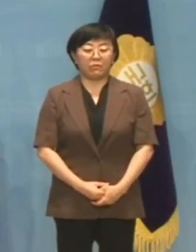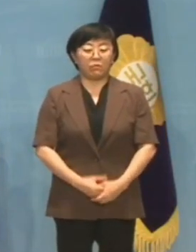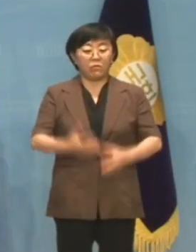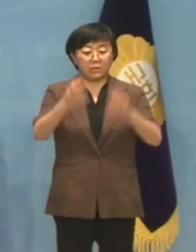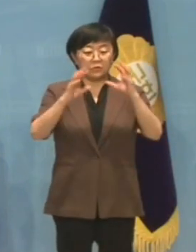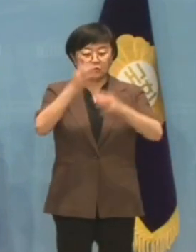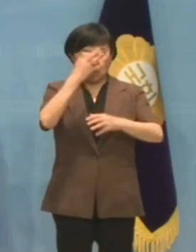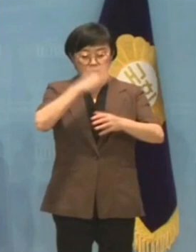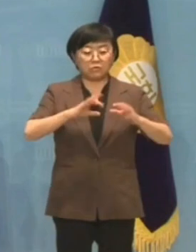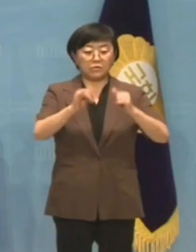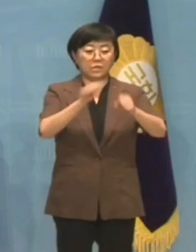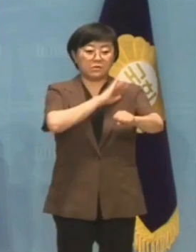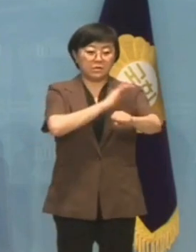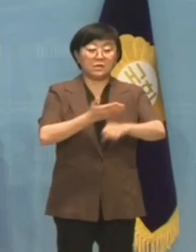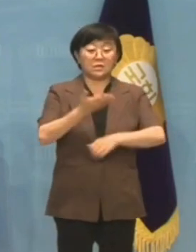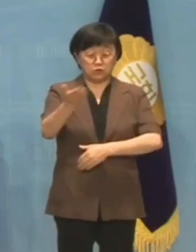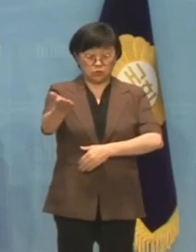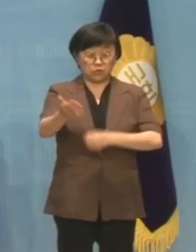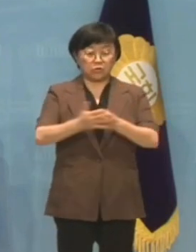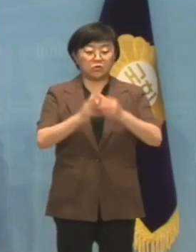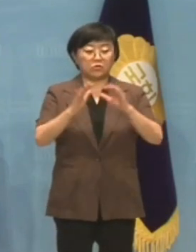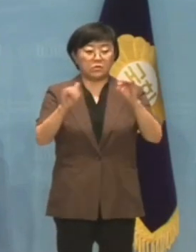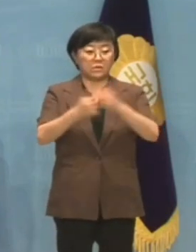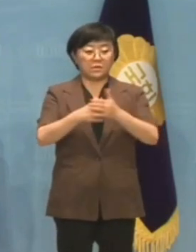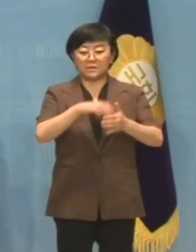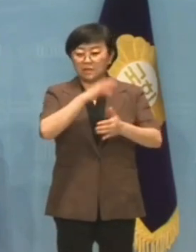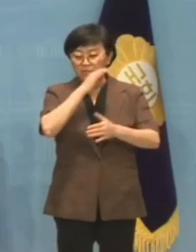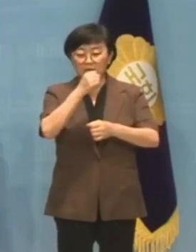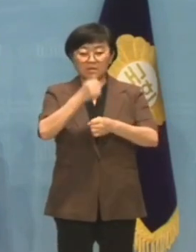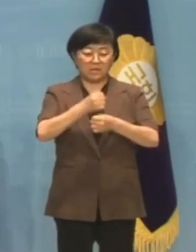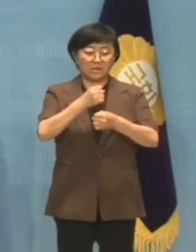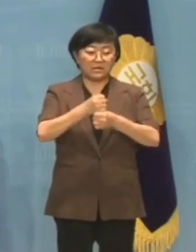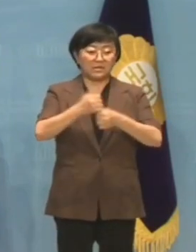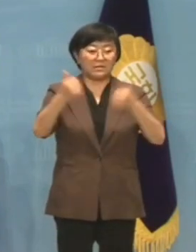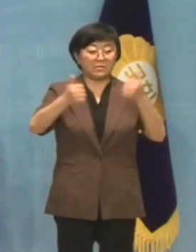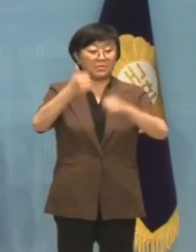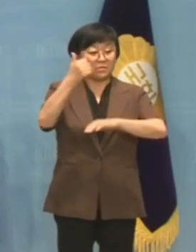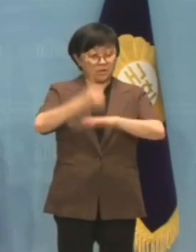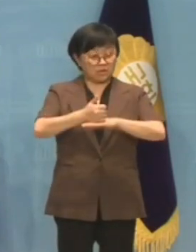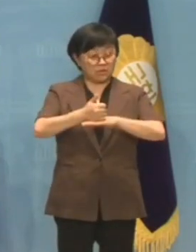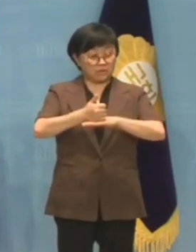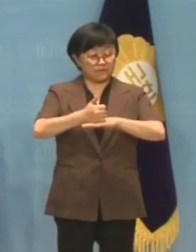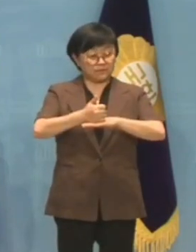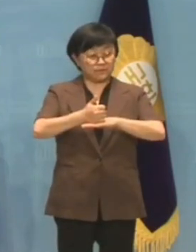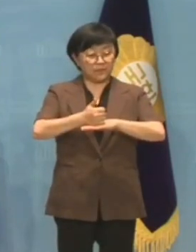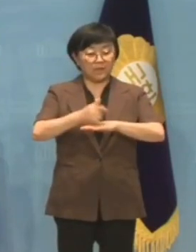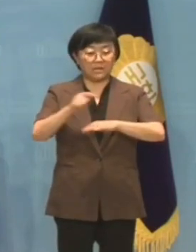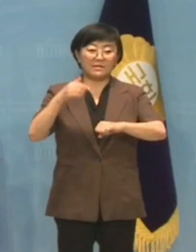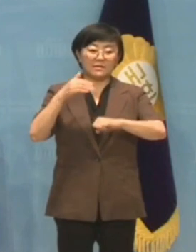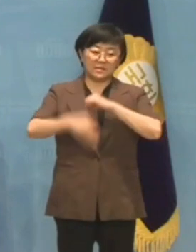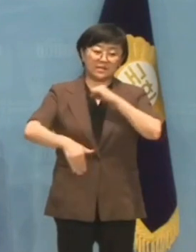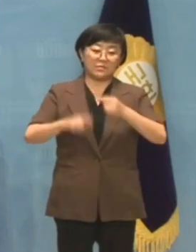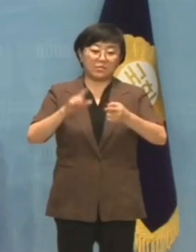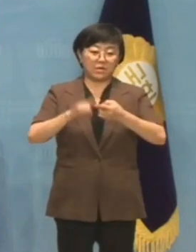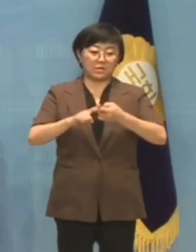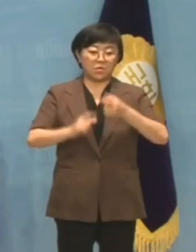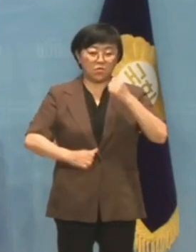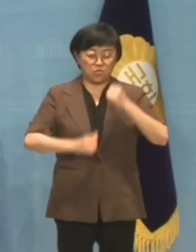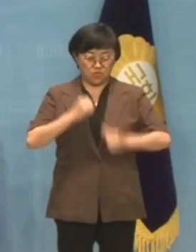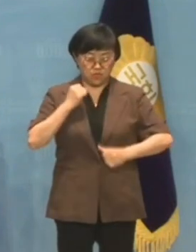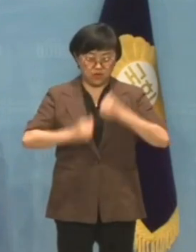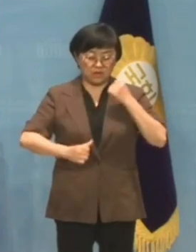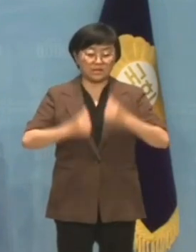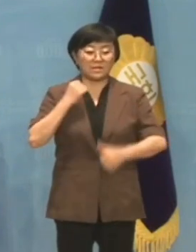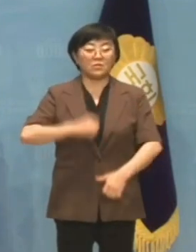국익과 국민의 권리를 다 내주며 국민을 치욕스럽게 만든 회담의 성과가 고작 이런 것인지 분노를